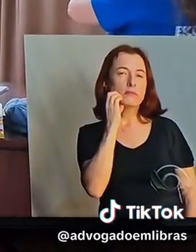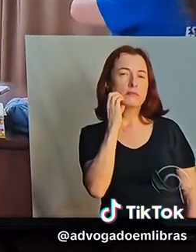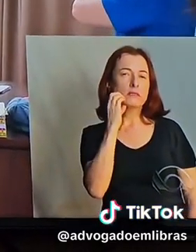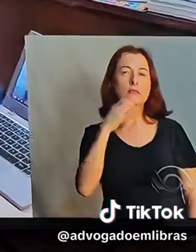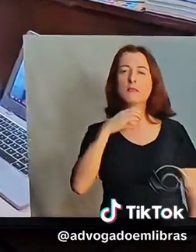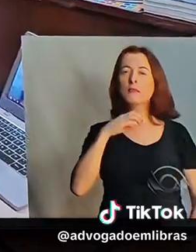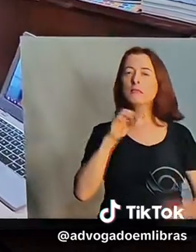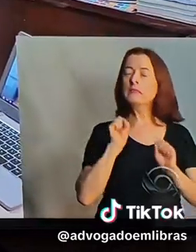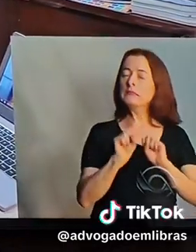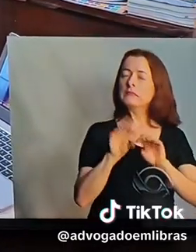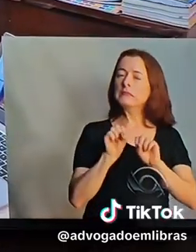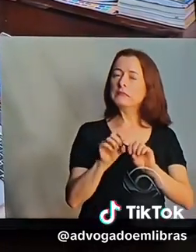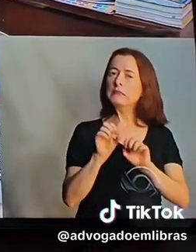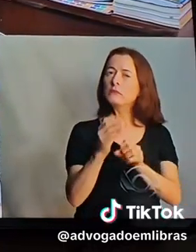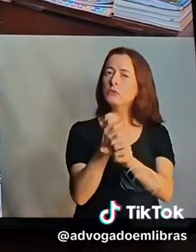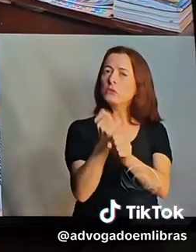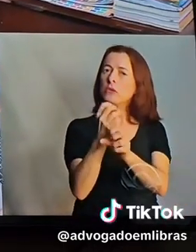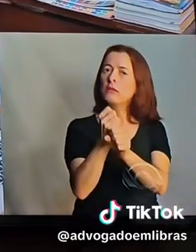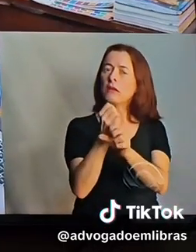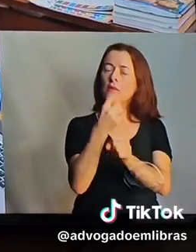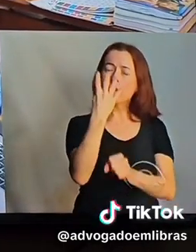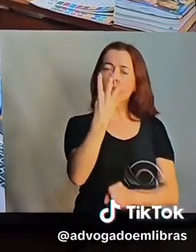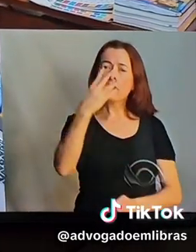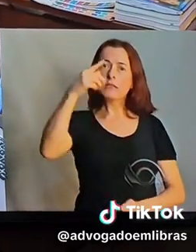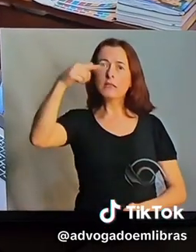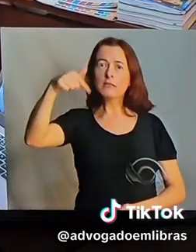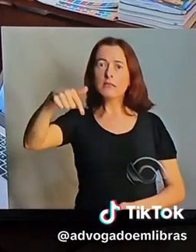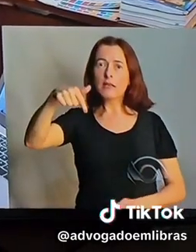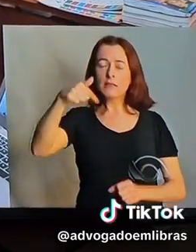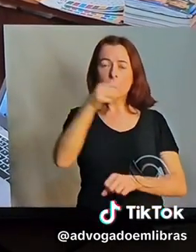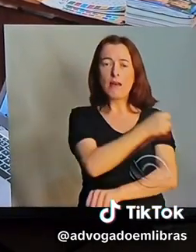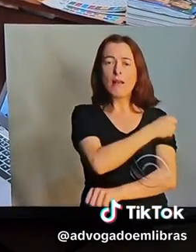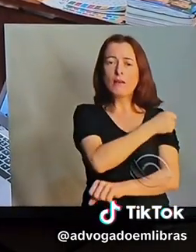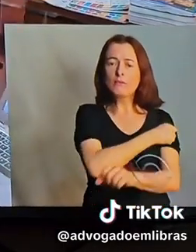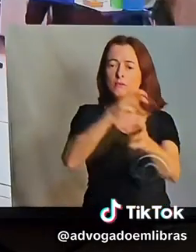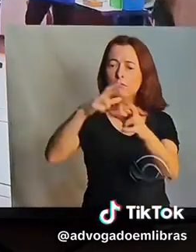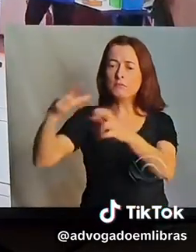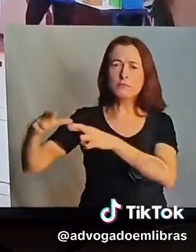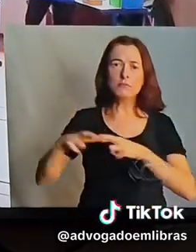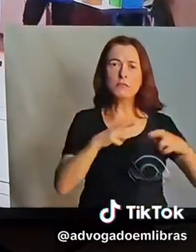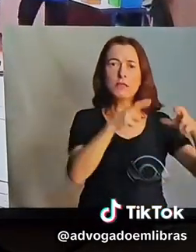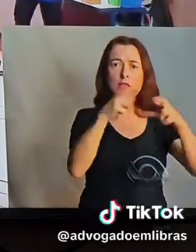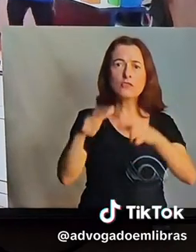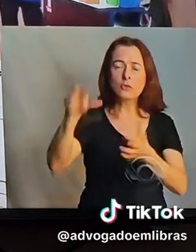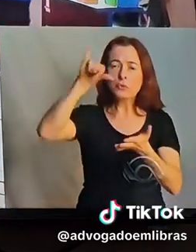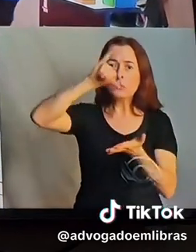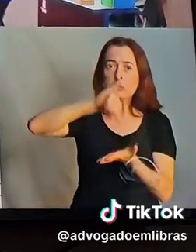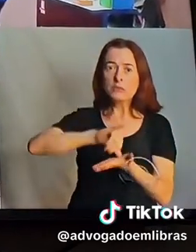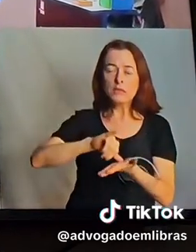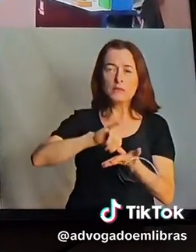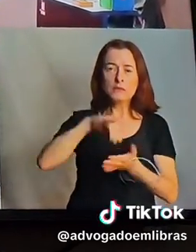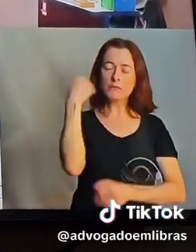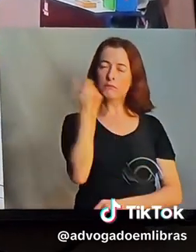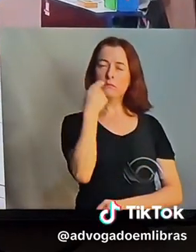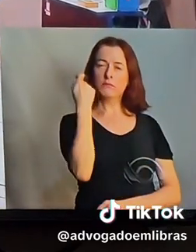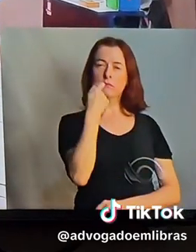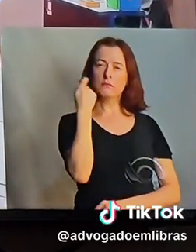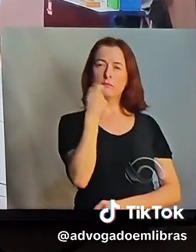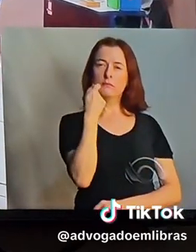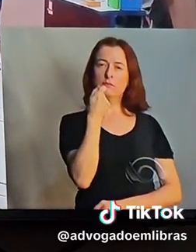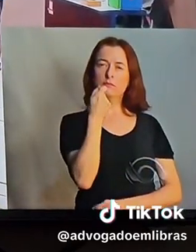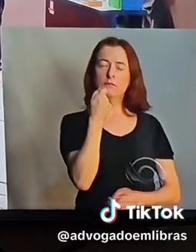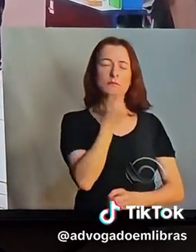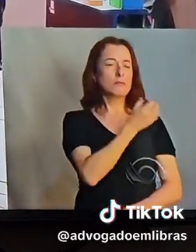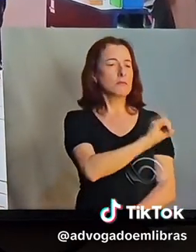Cosa atende 47 alunos de toda a região central do estado em três cursos. Desde os zonas iniciais, até o ensino